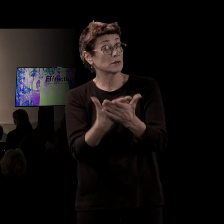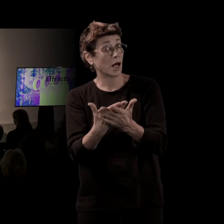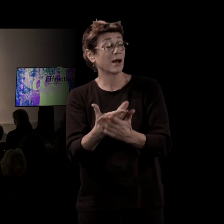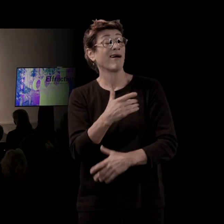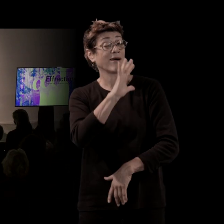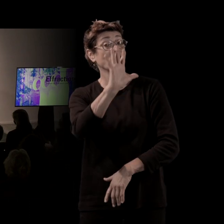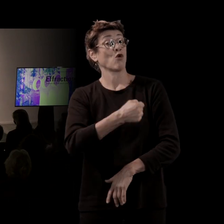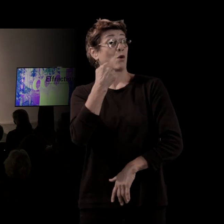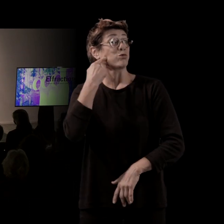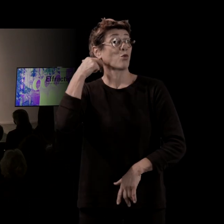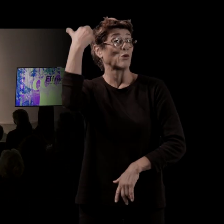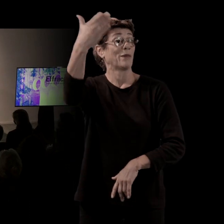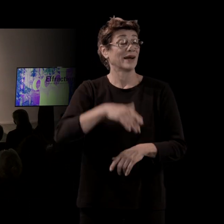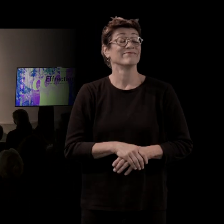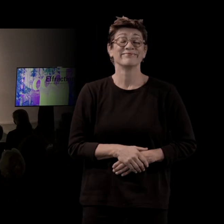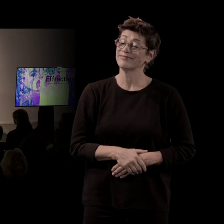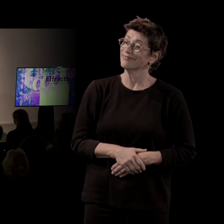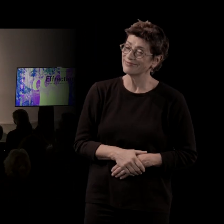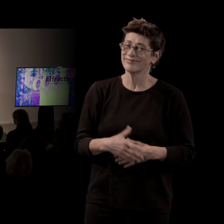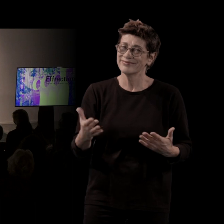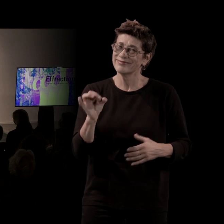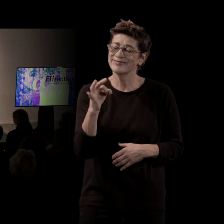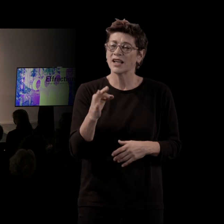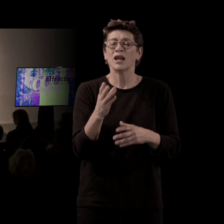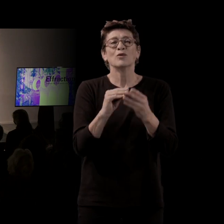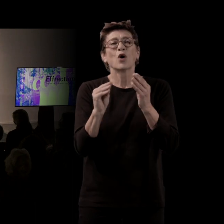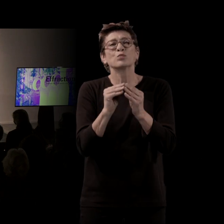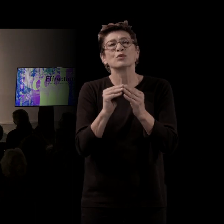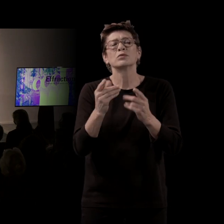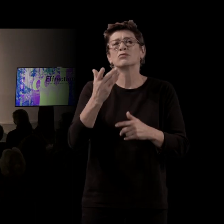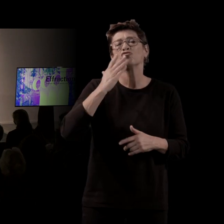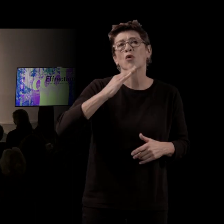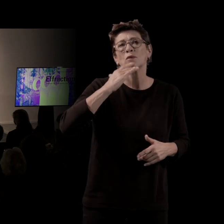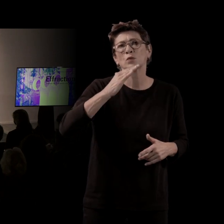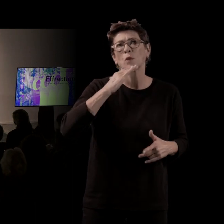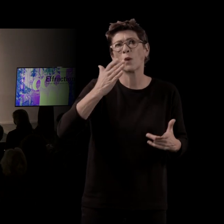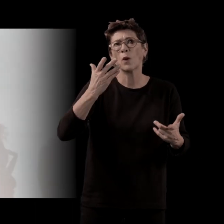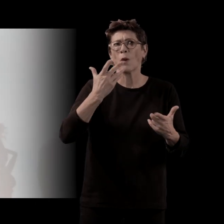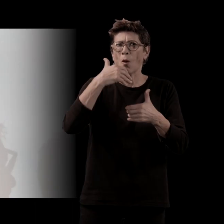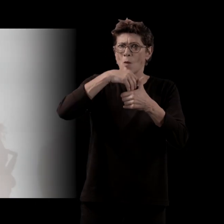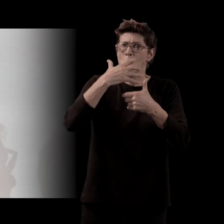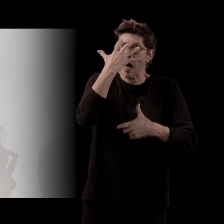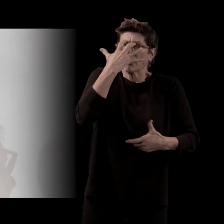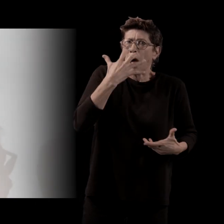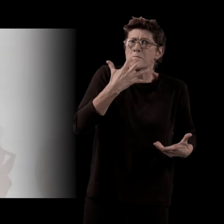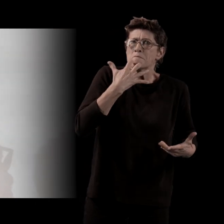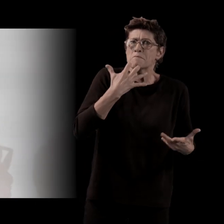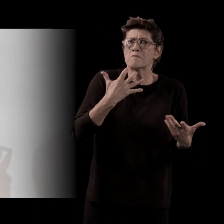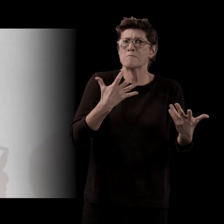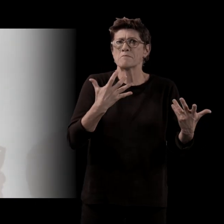je peux vous servir à ça, c'est toujours ça. Il y avait quand même un autre truc, c'est que c'est une chanson qui a une forte dramaturgie, c'est-à-dire qu'elle a un crescendo et